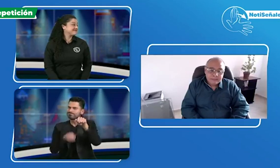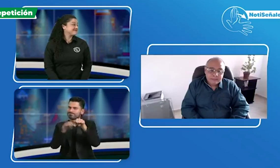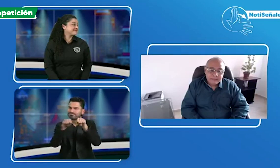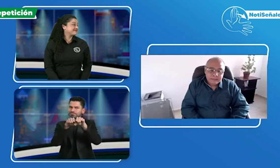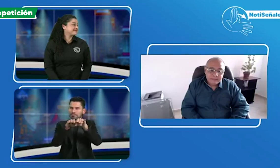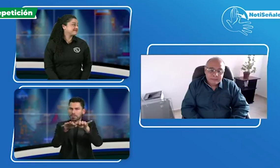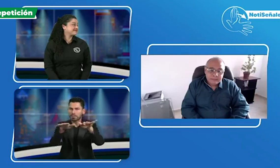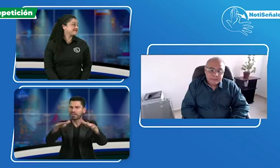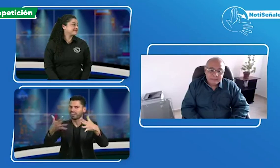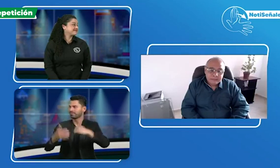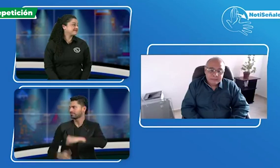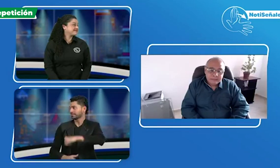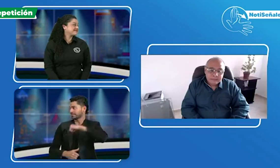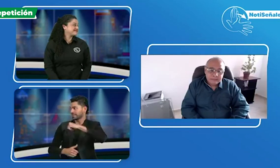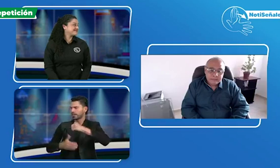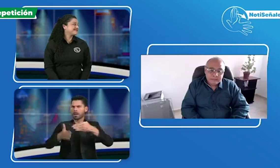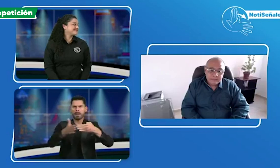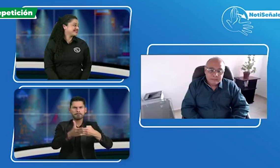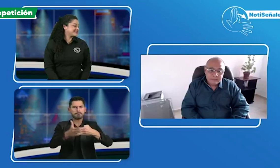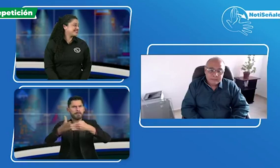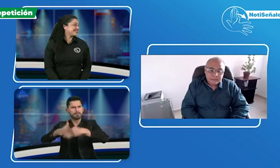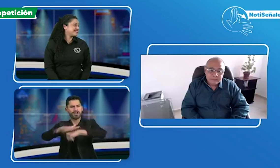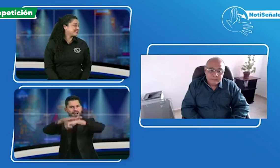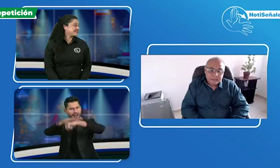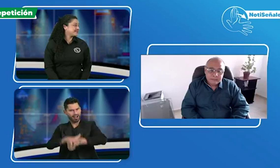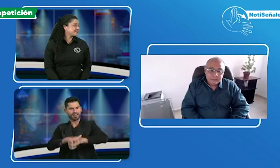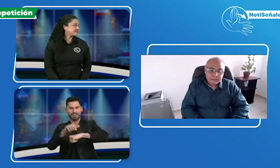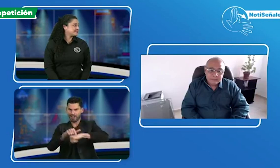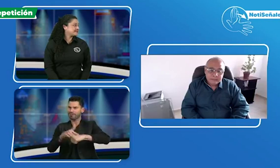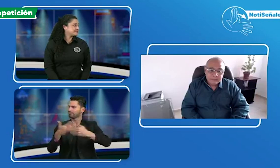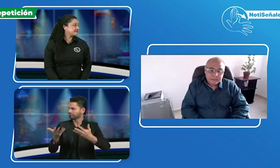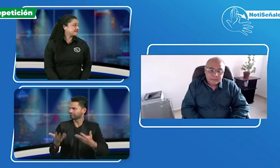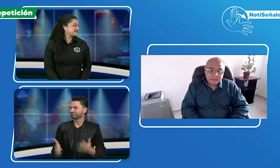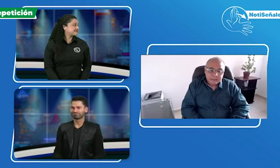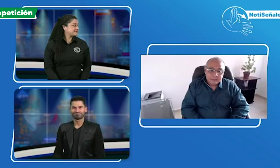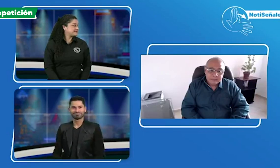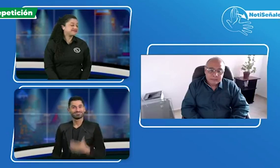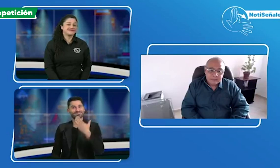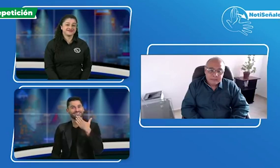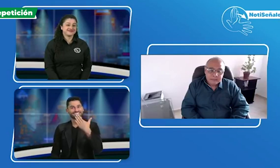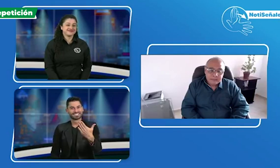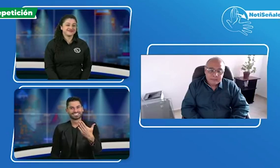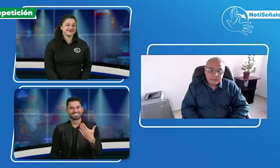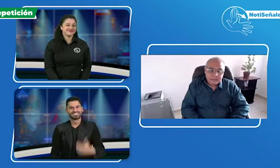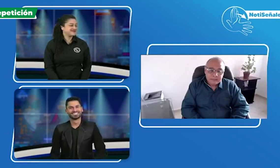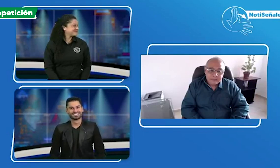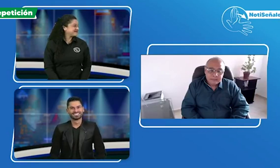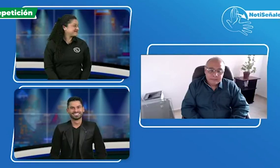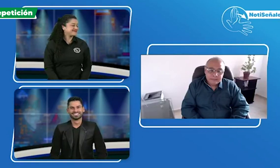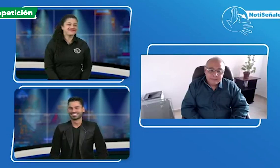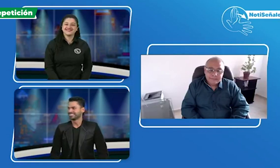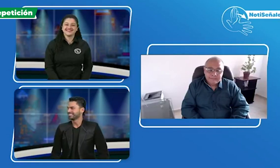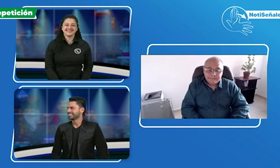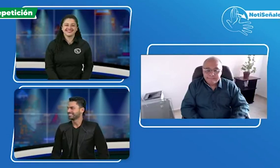emisión y recuerden vamos a masificar nuestra campaña sin accesibilidad no hay derechos muchas gracias